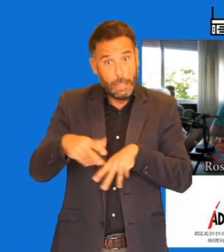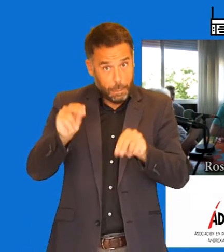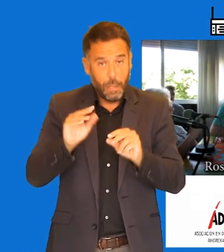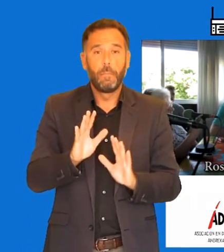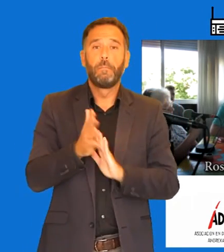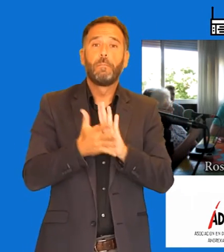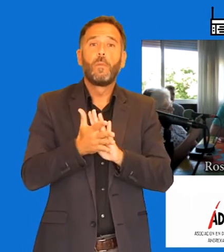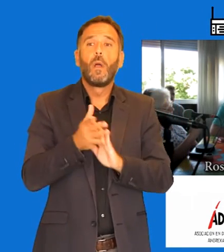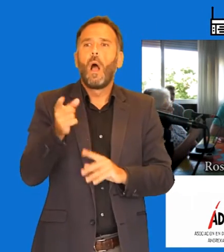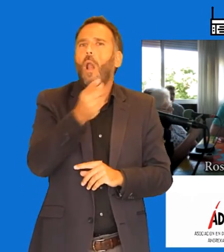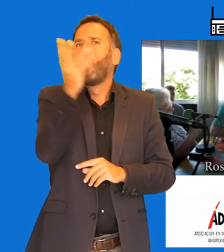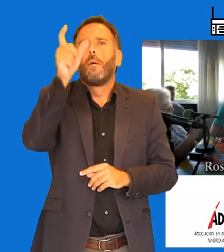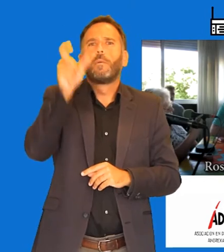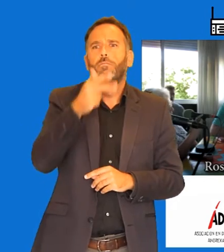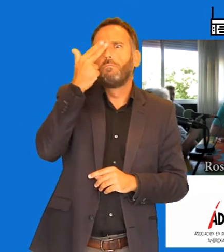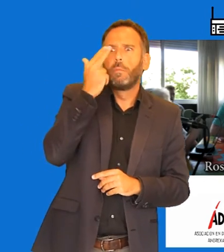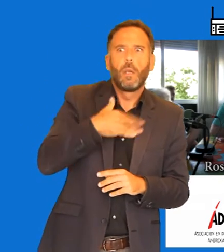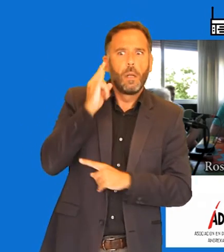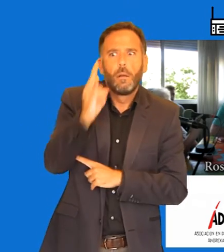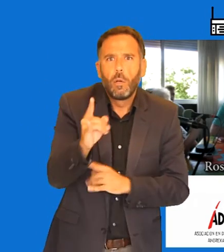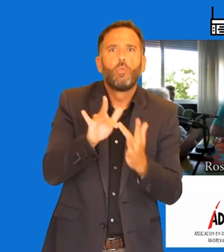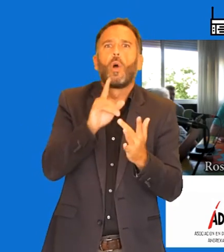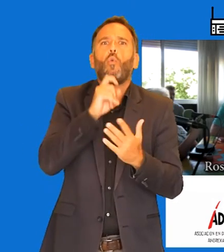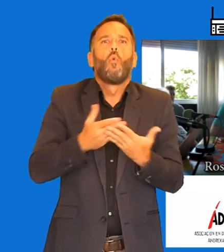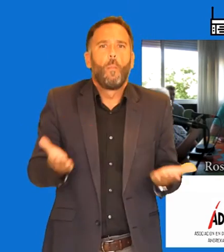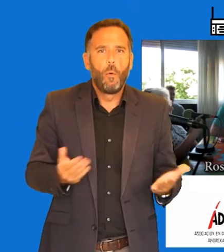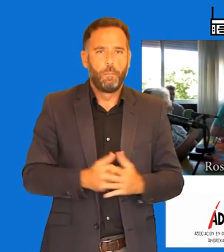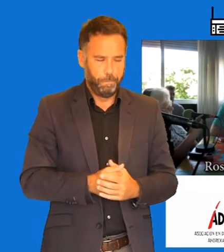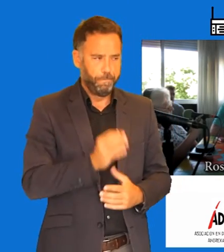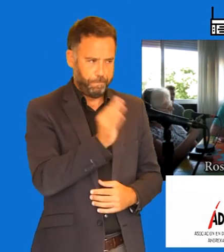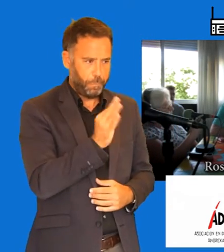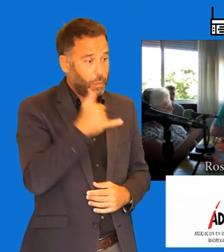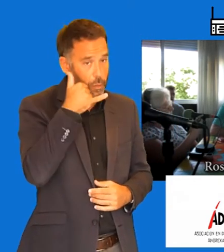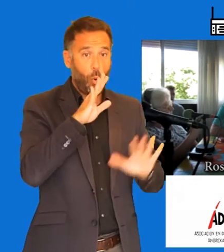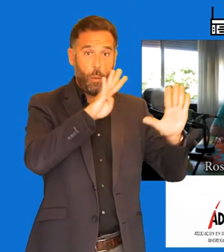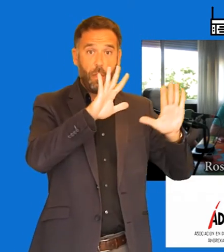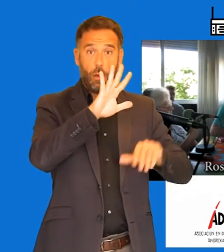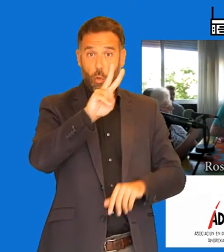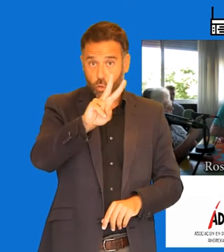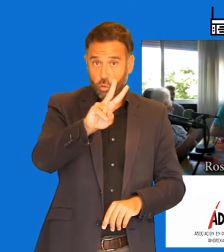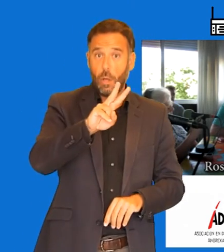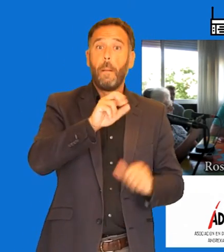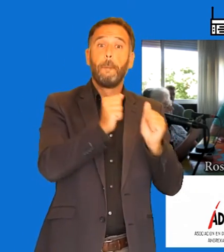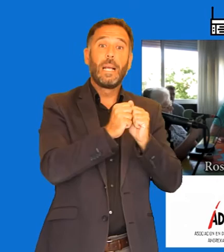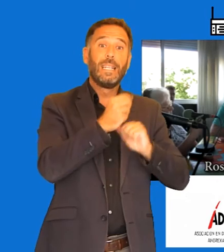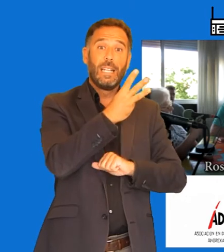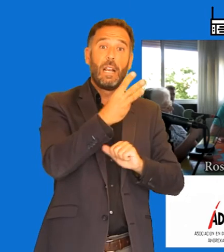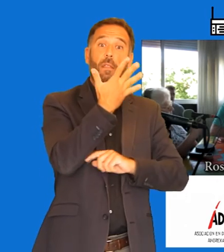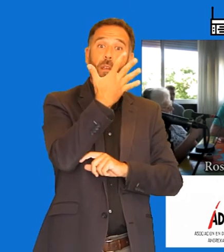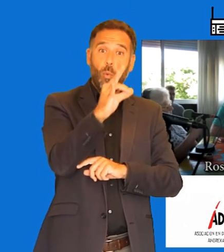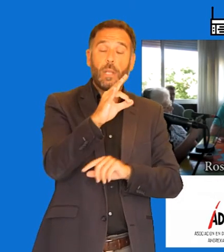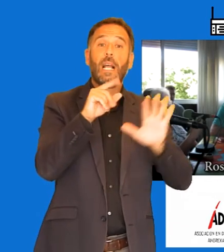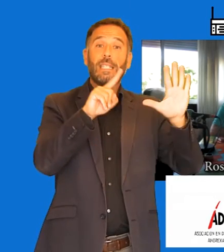alguien que le ha interesado, cómo pueden contactar con vosotros? Pues mira, tenemos un teléfono fijo que es el 952-2350-62,